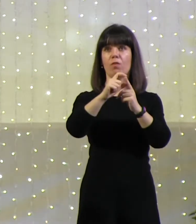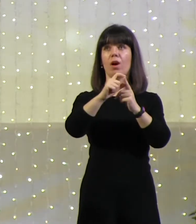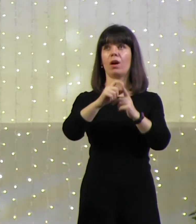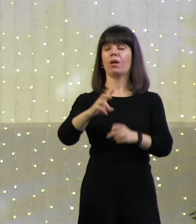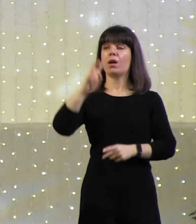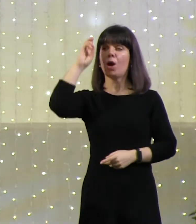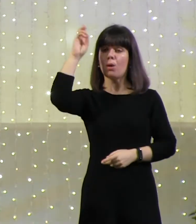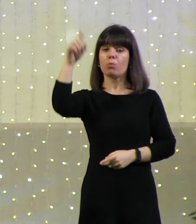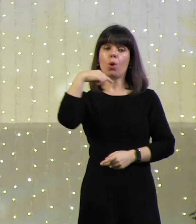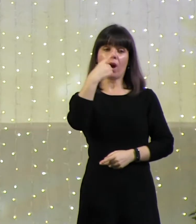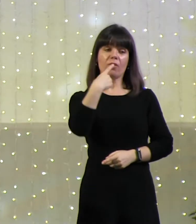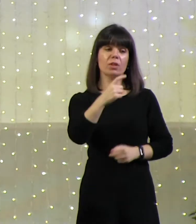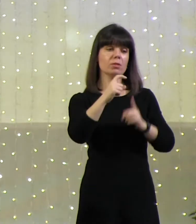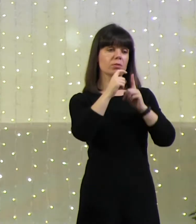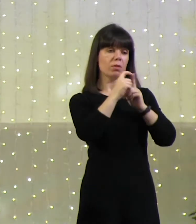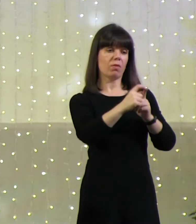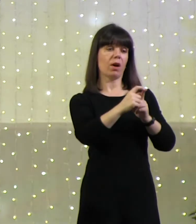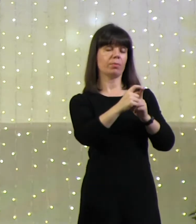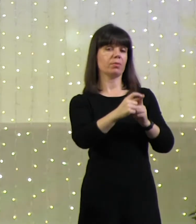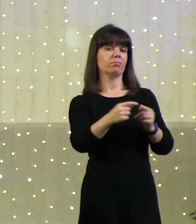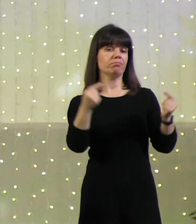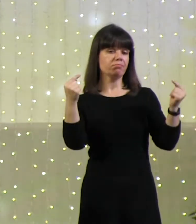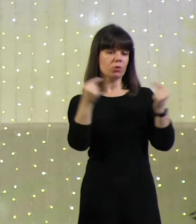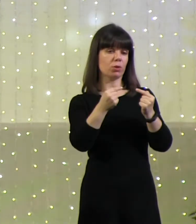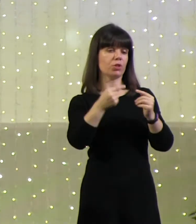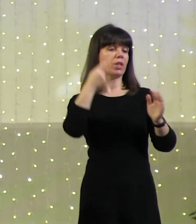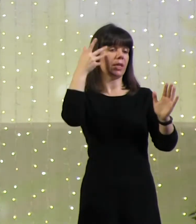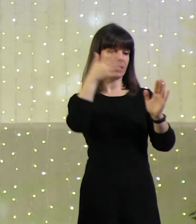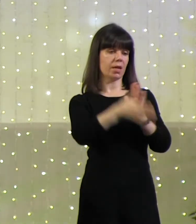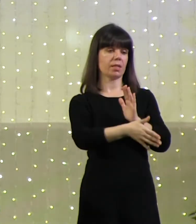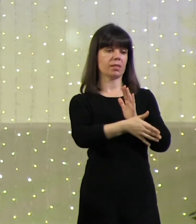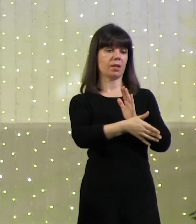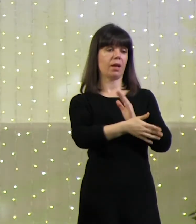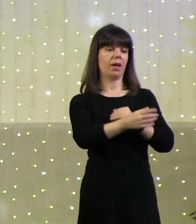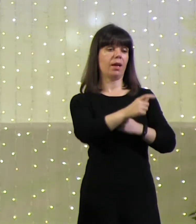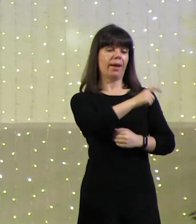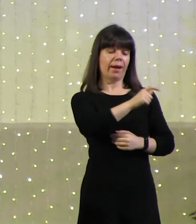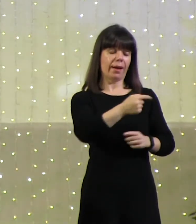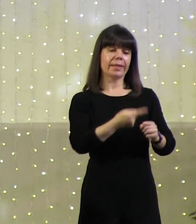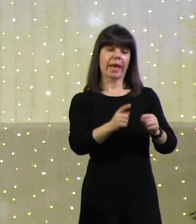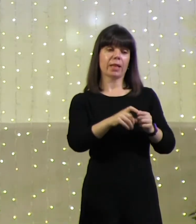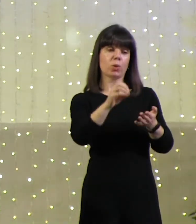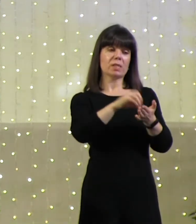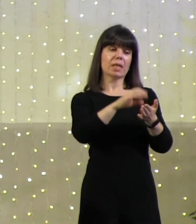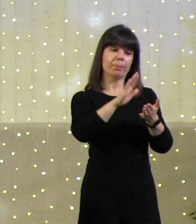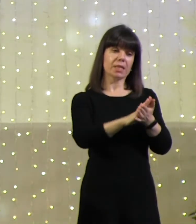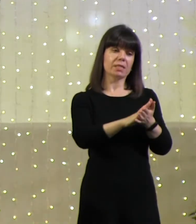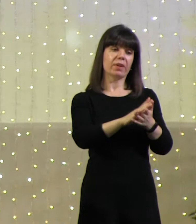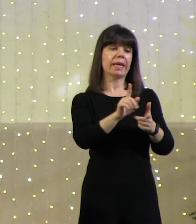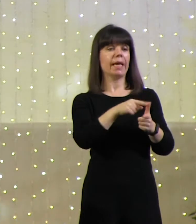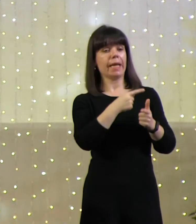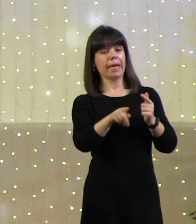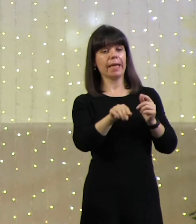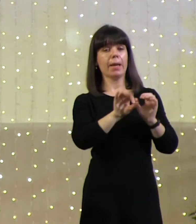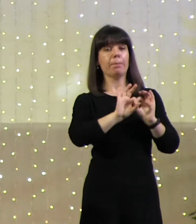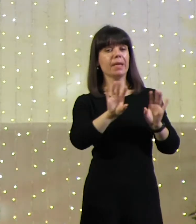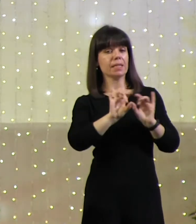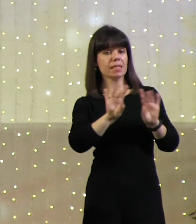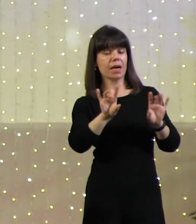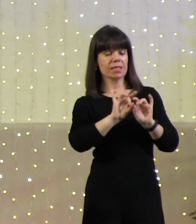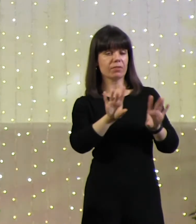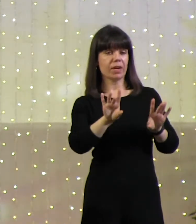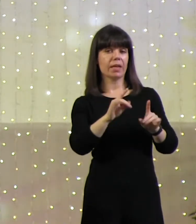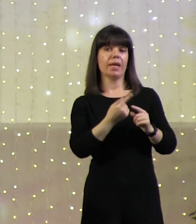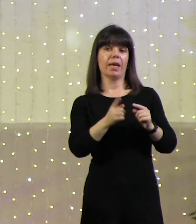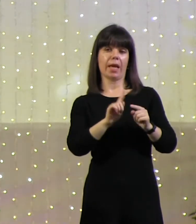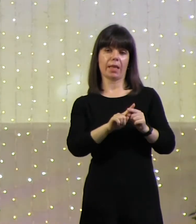говорил четко и ясно. Они это записывали или пересказывали в точности. И